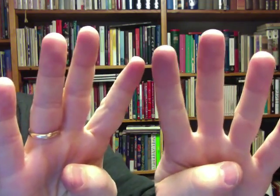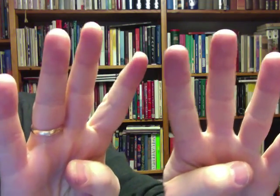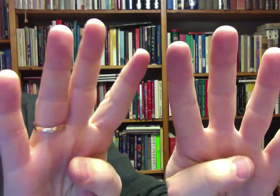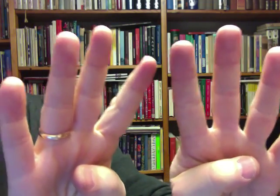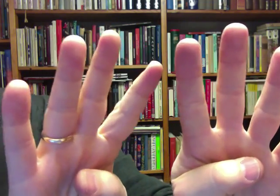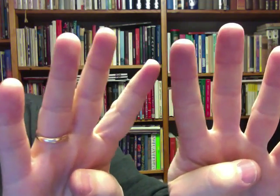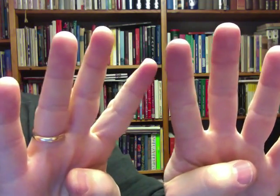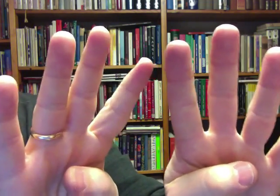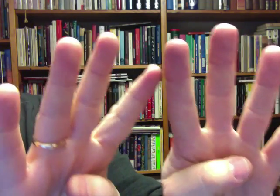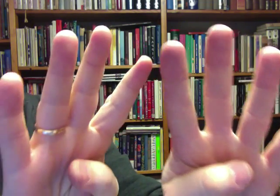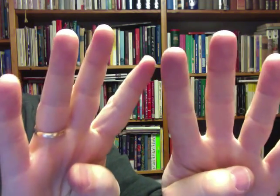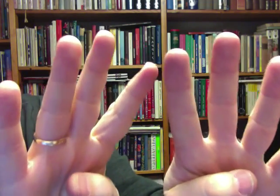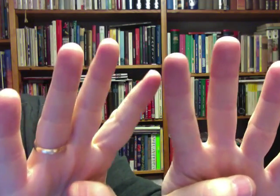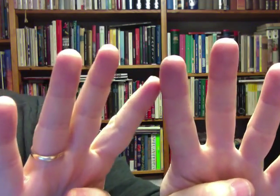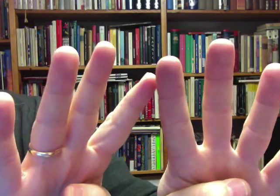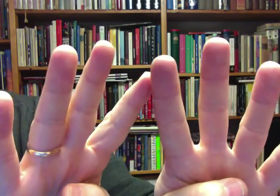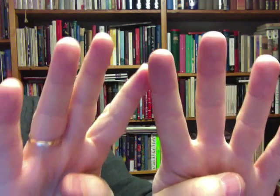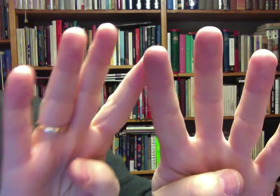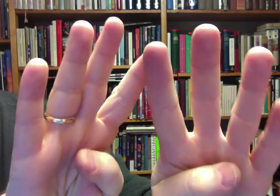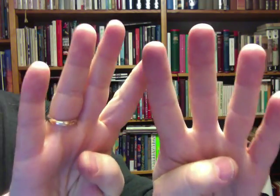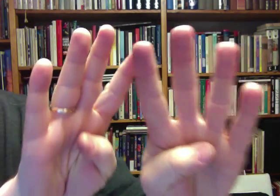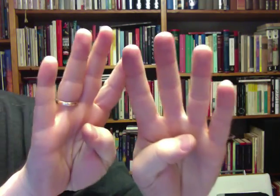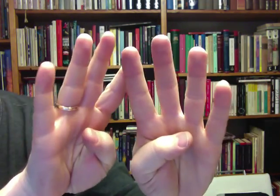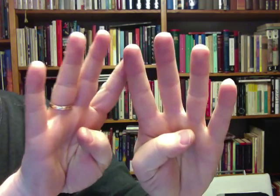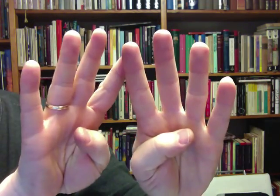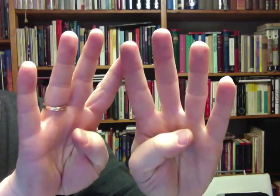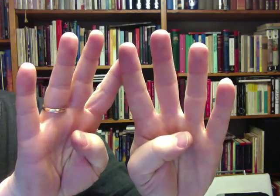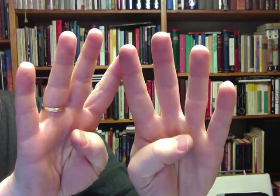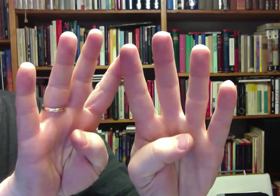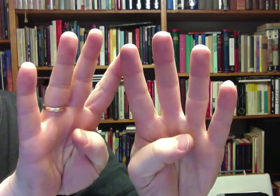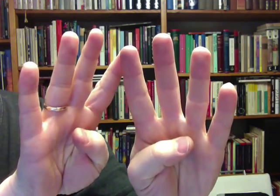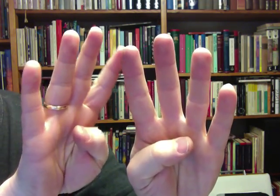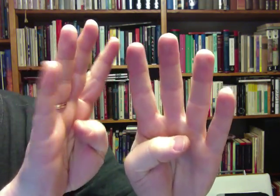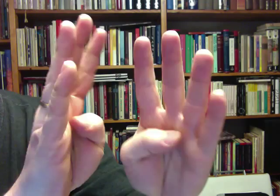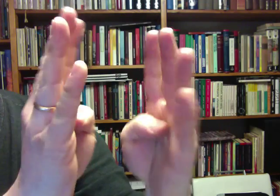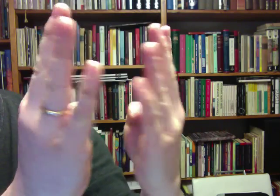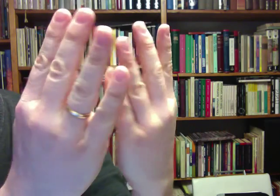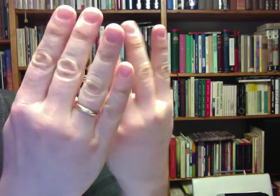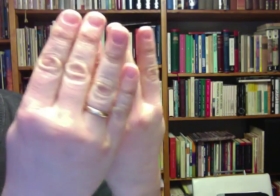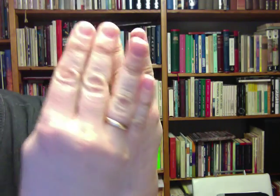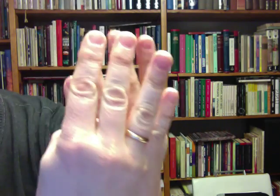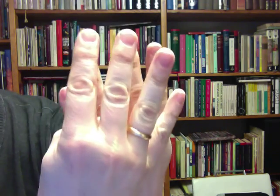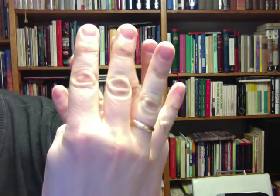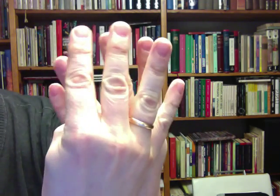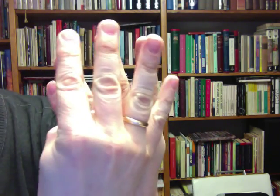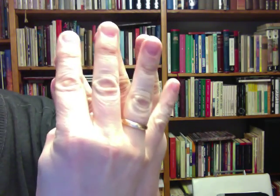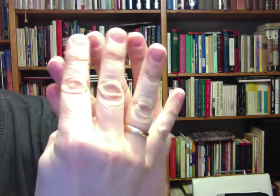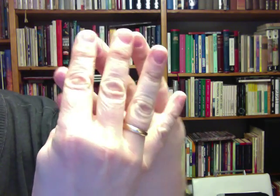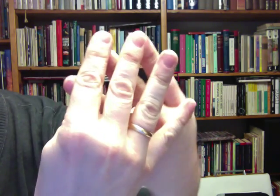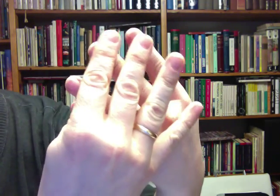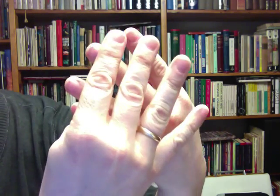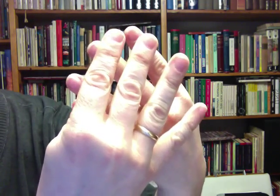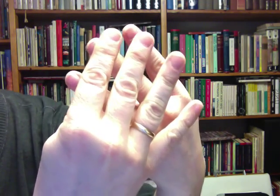Älä lausu väärää todistusta lähimmäisestäsi. Tarvitaan suodattimet